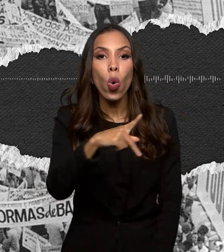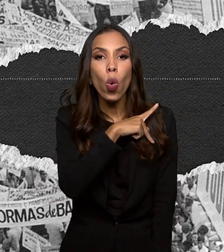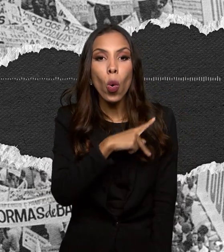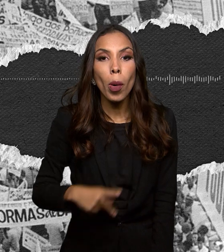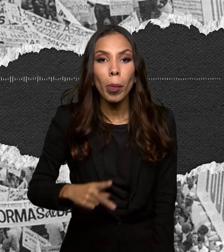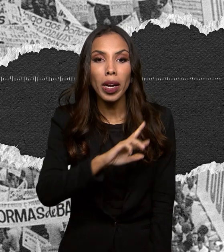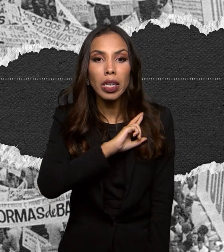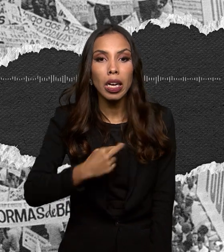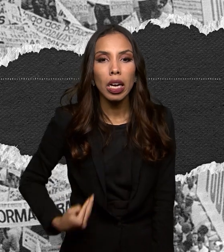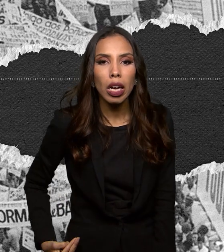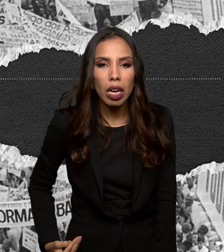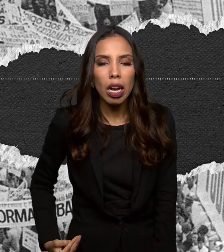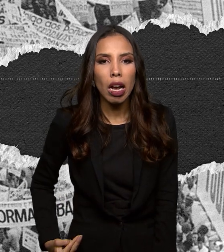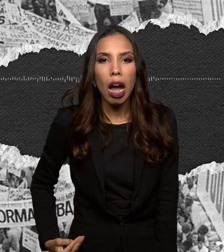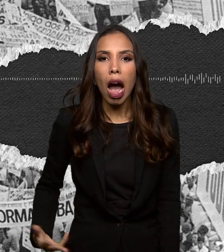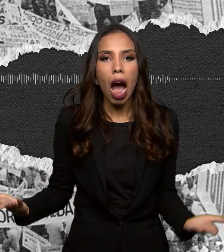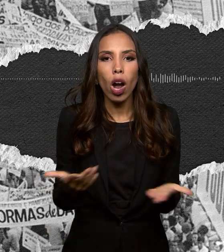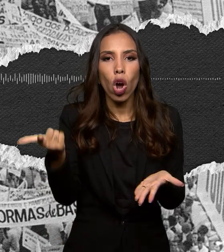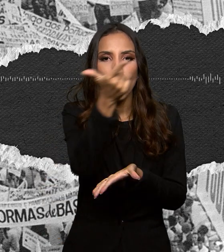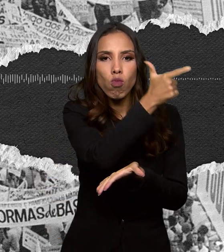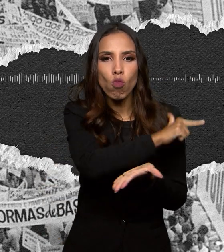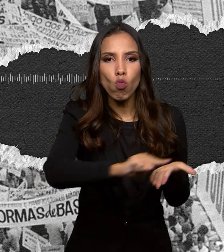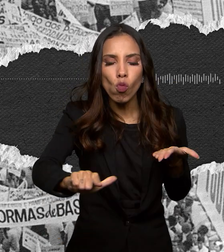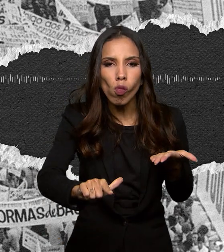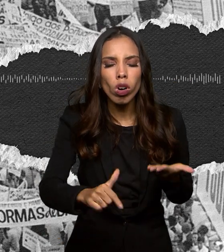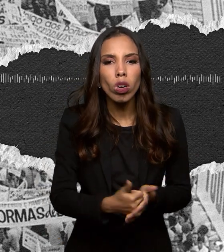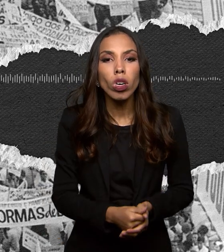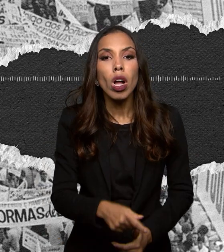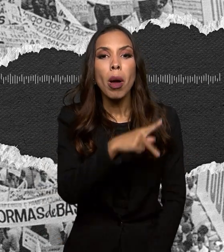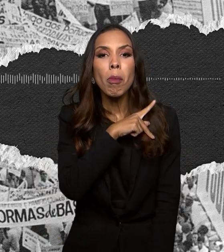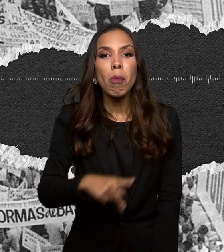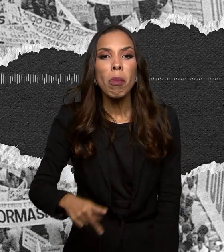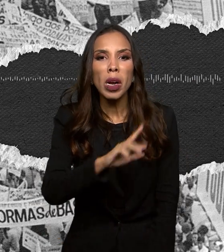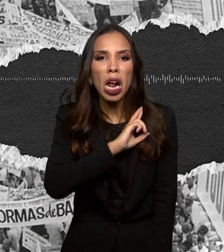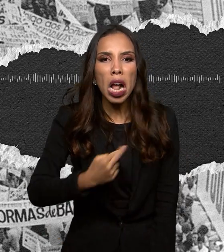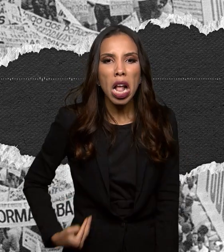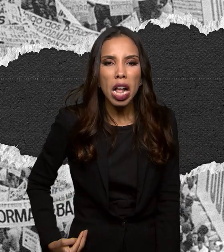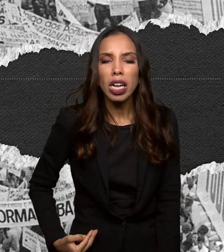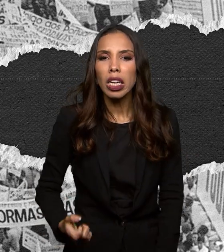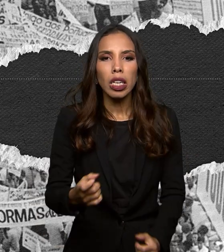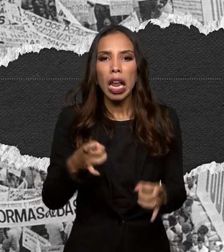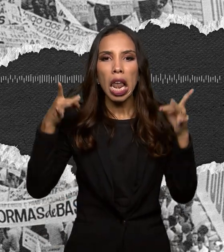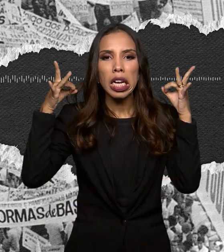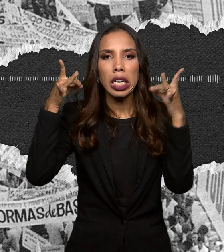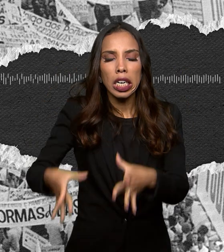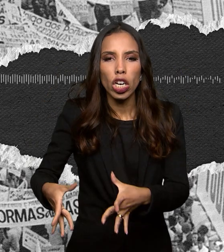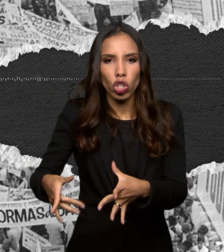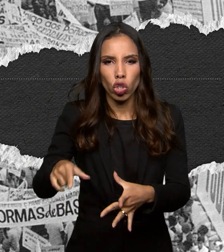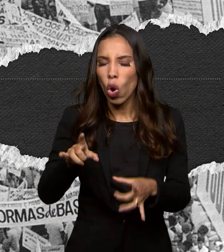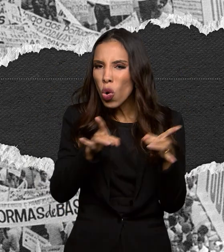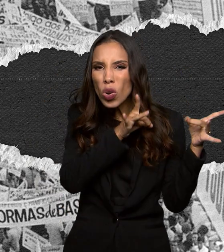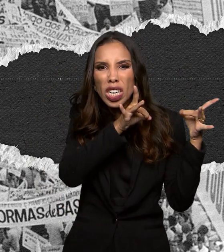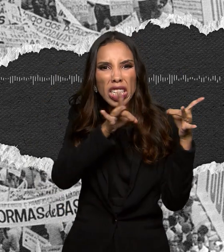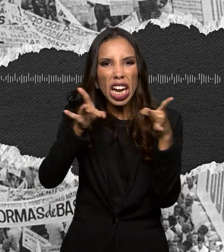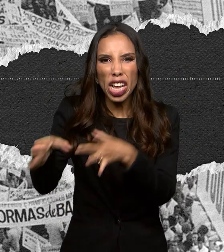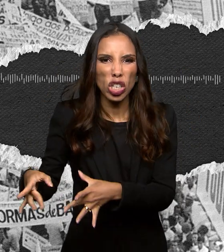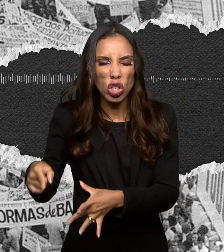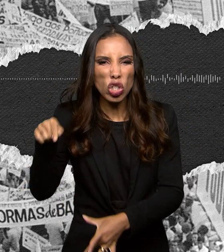estava vaga. O senhor presidente da República deixou a sede do governo. Deixou a nação a